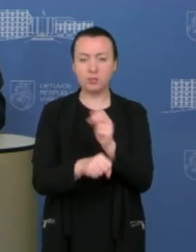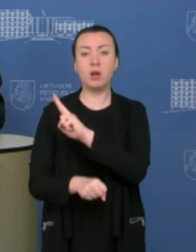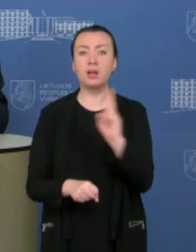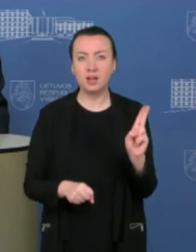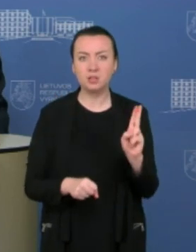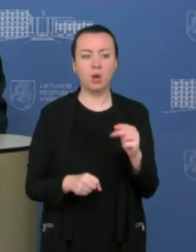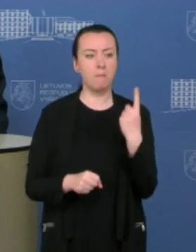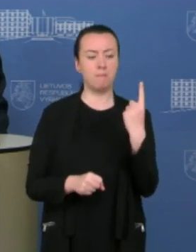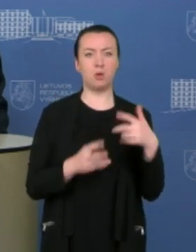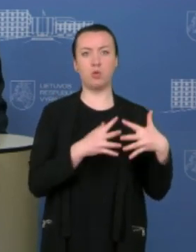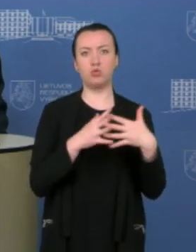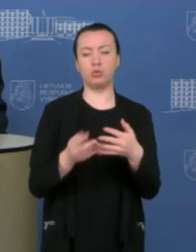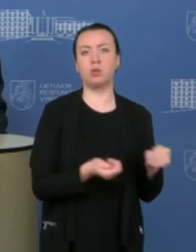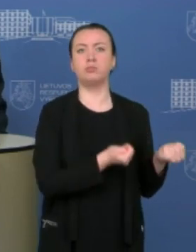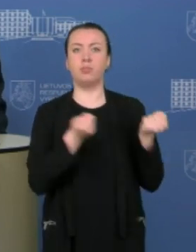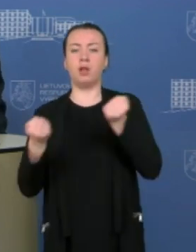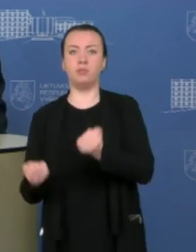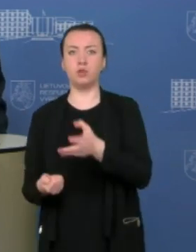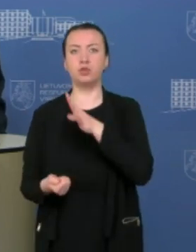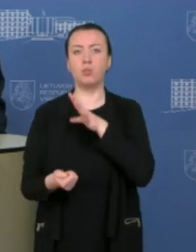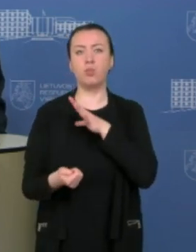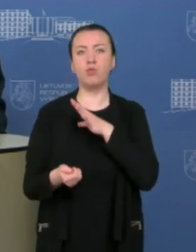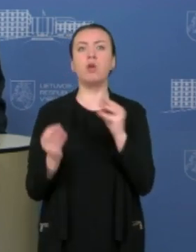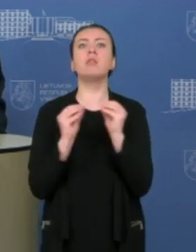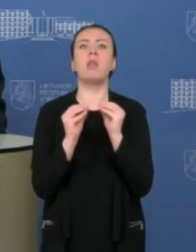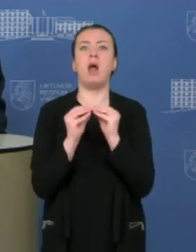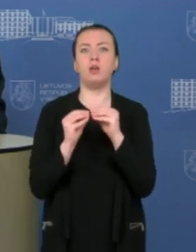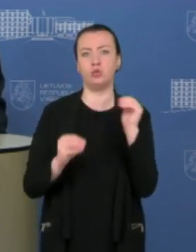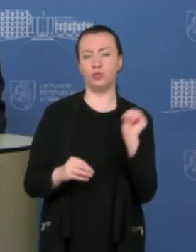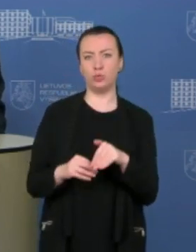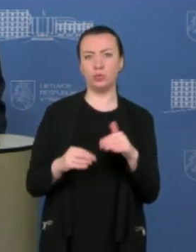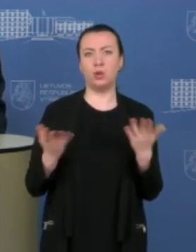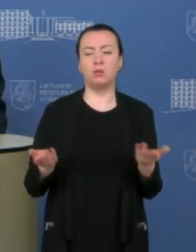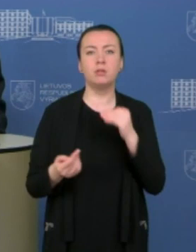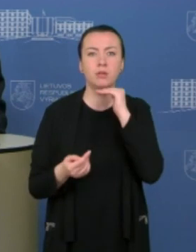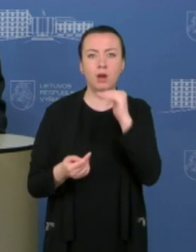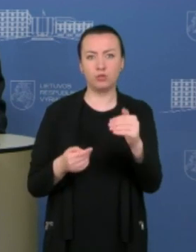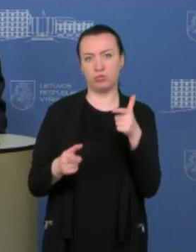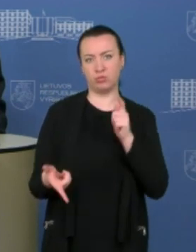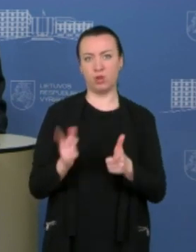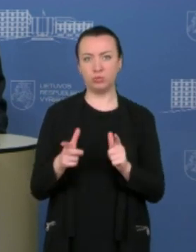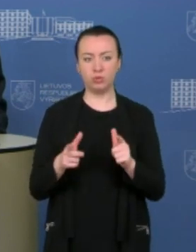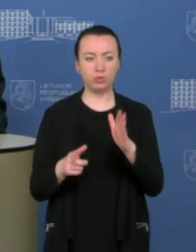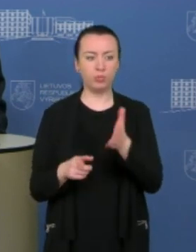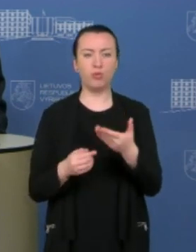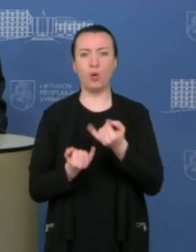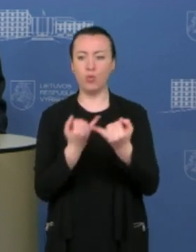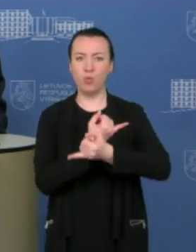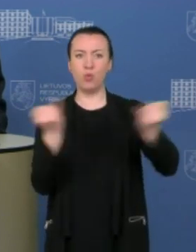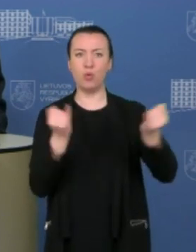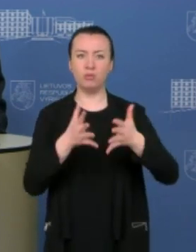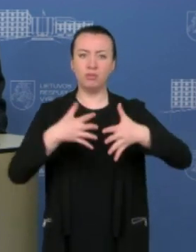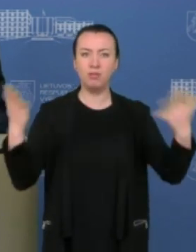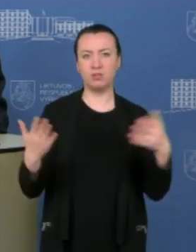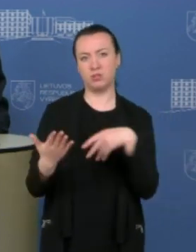siunta vakcinavimo buvo mažiau negu 10 tūkstančių. Tai be abejo, natūralu, kad ji negalėjo